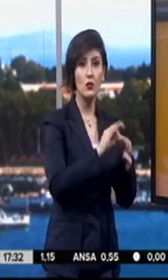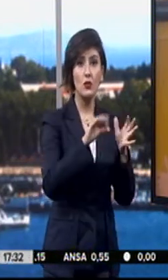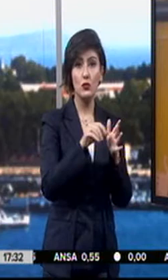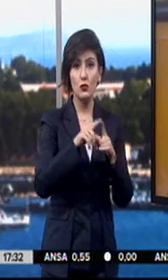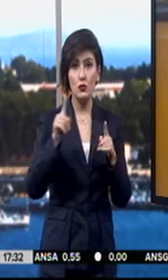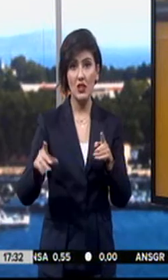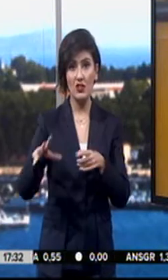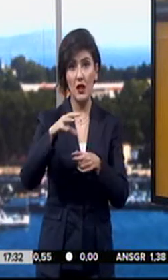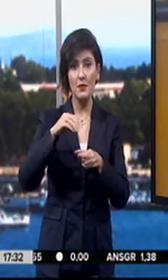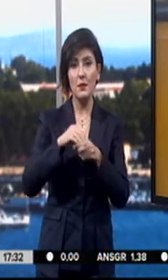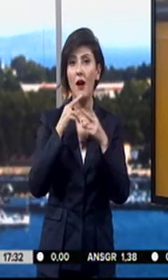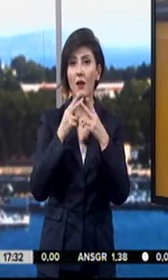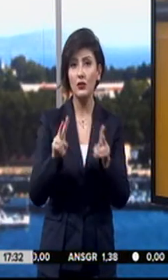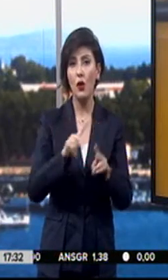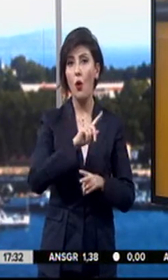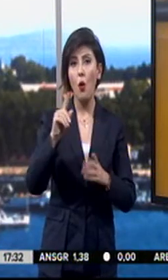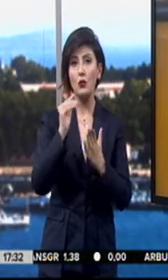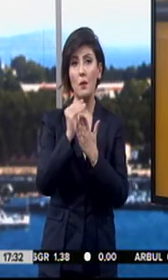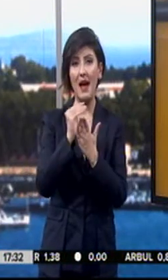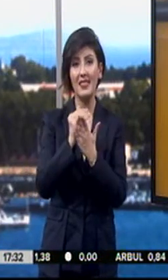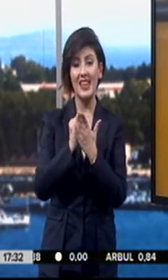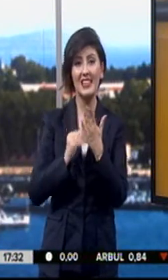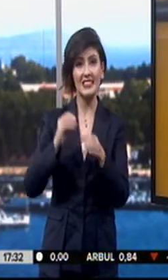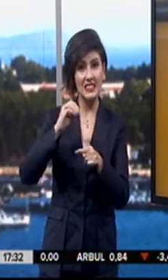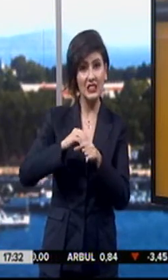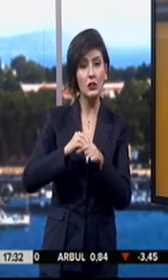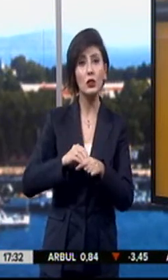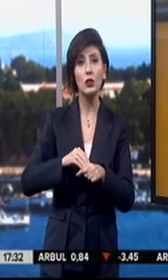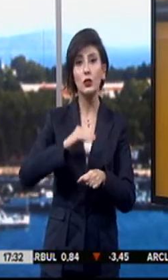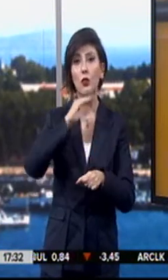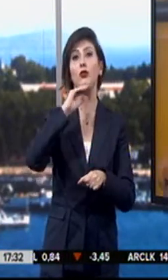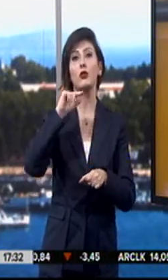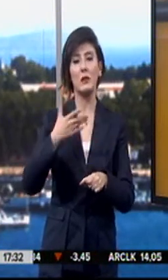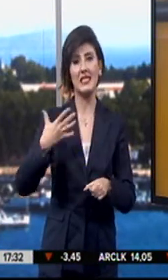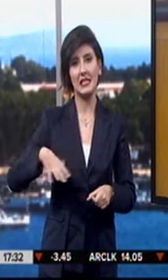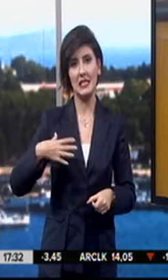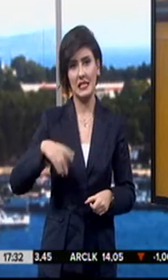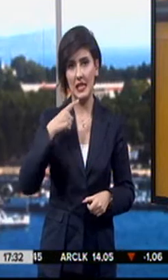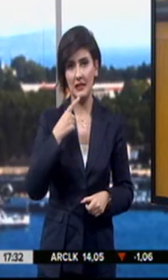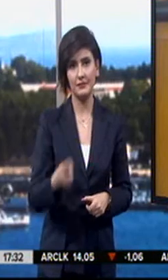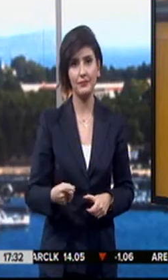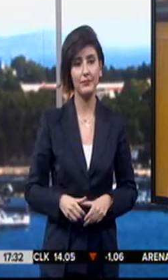çözüm süreci kapsamında açıklanan 10 maddenin çerçevesinin doldurulmasını da istedi.